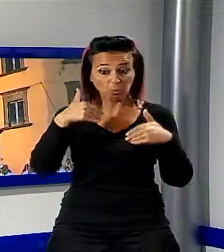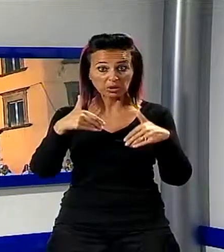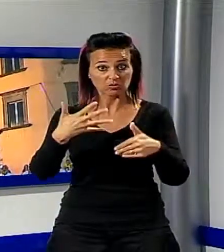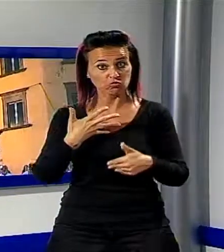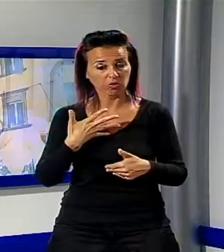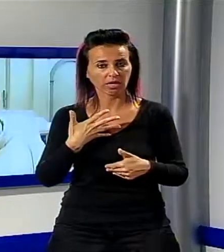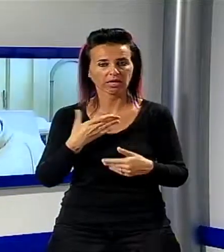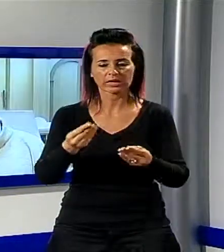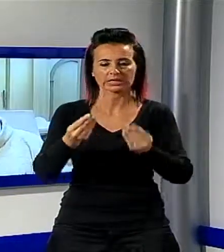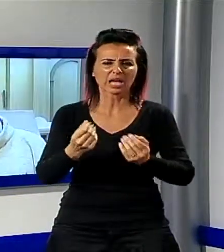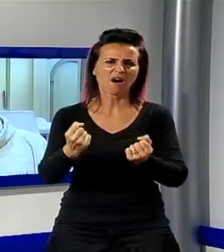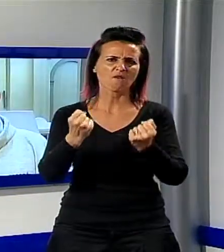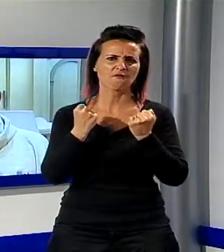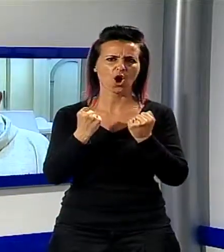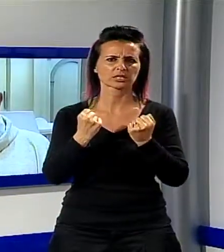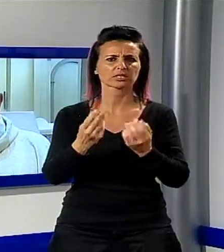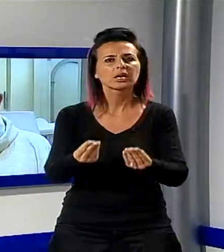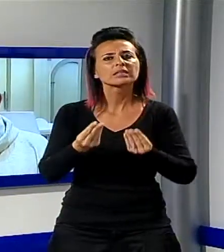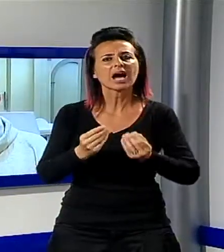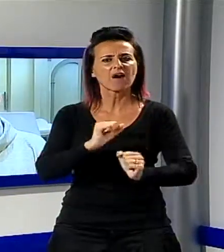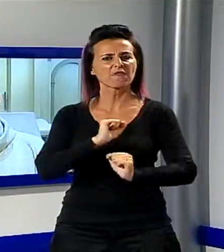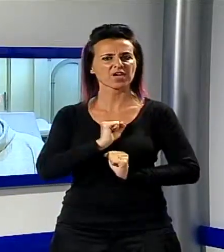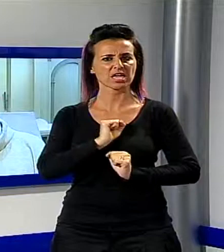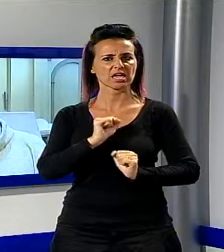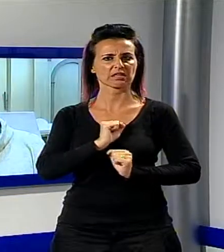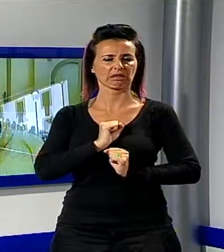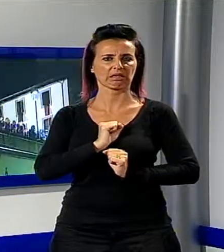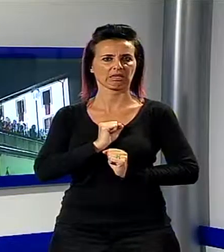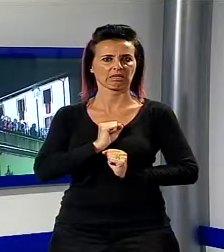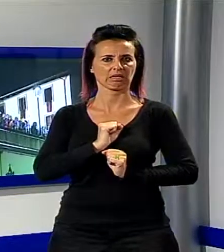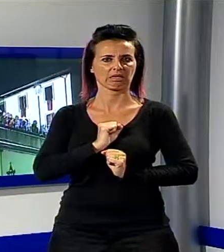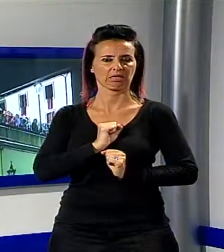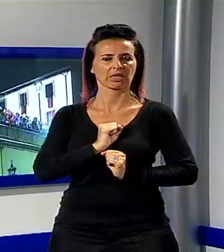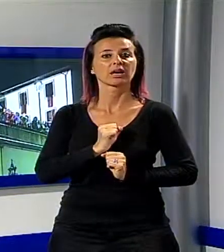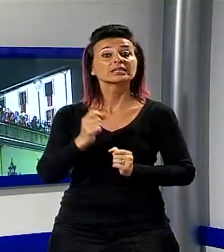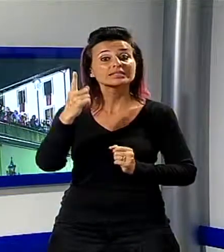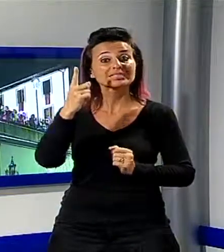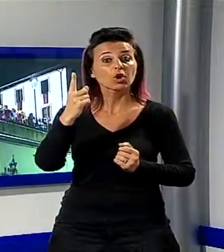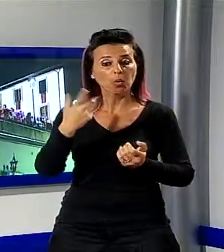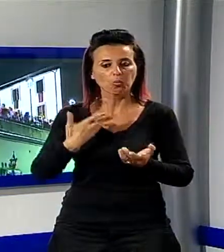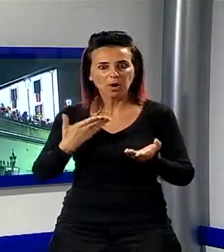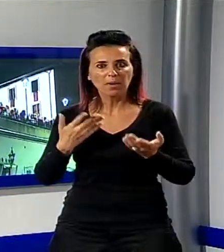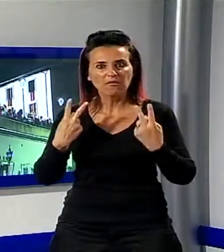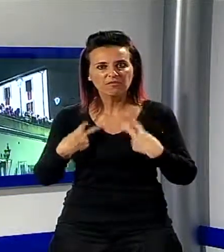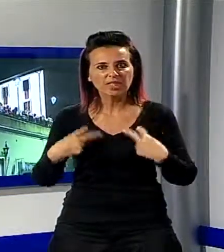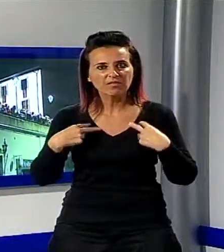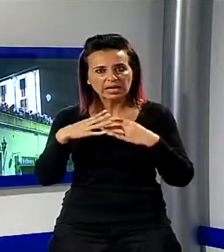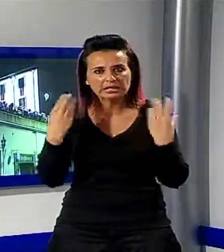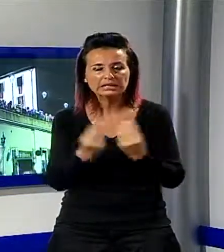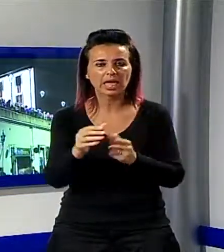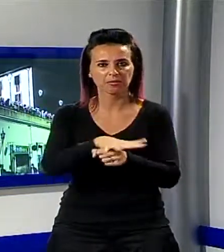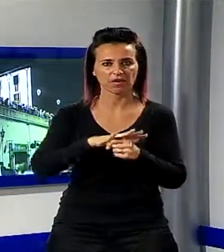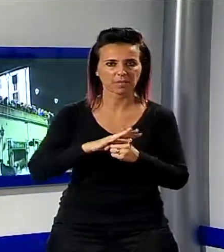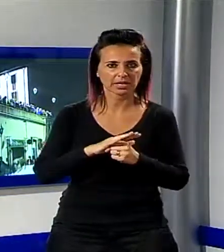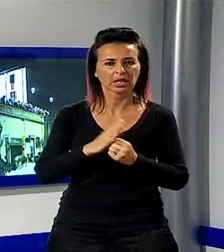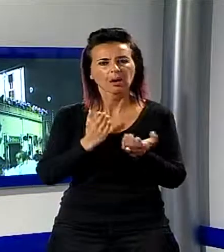nostra forza, è la nostra fede che ci dice che il Signore è con noi, passa per le nostre strade, vive nelle nostre famiglie. Ad